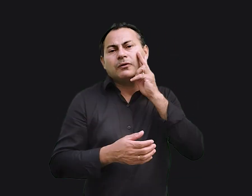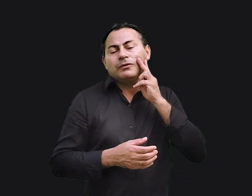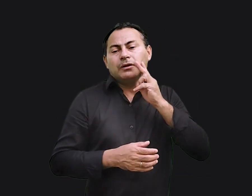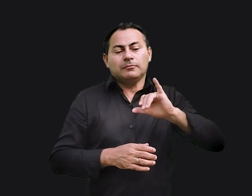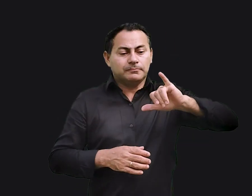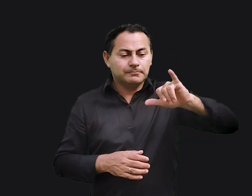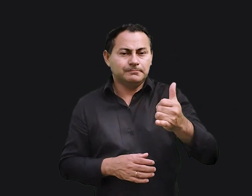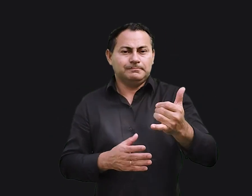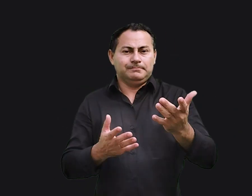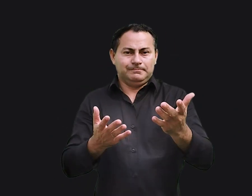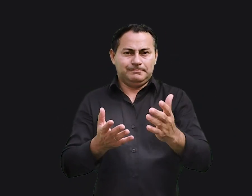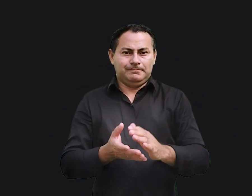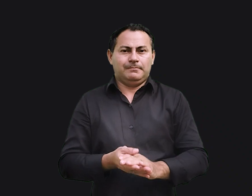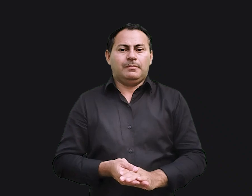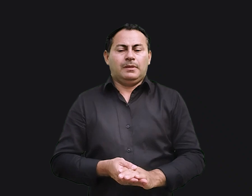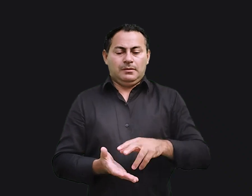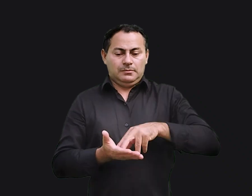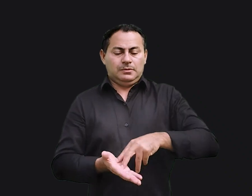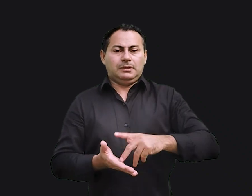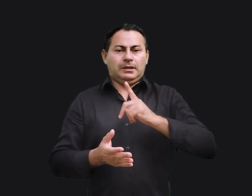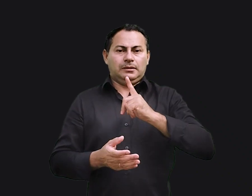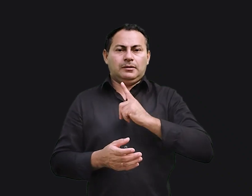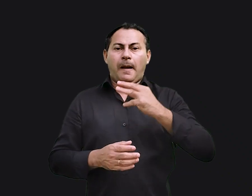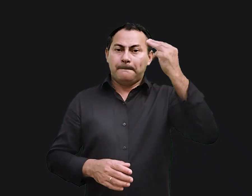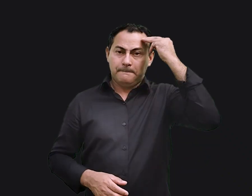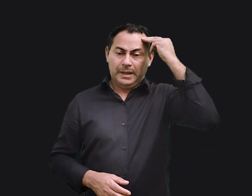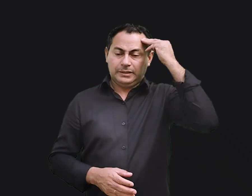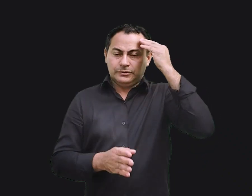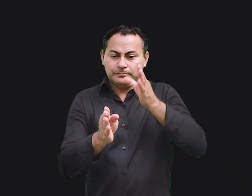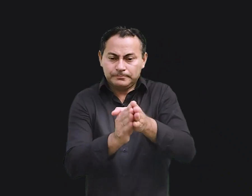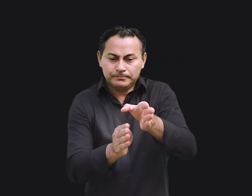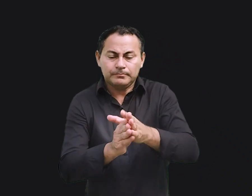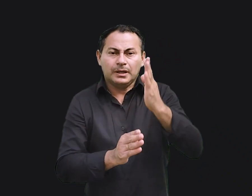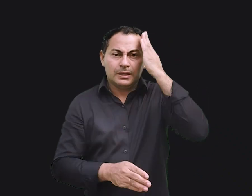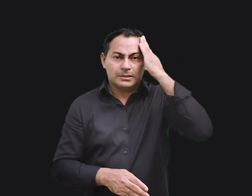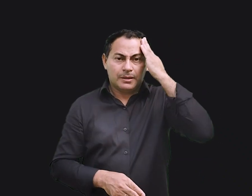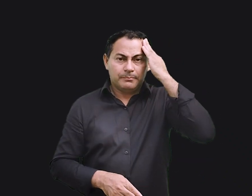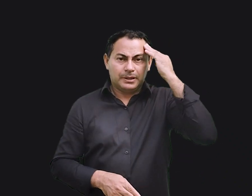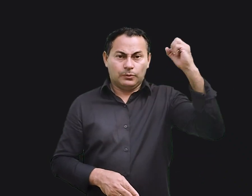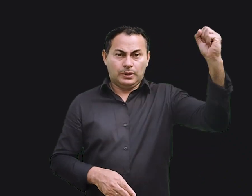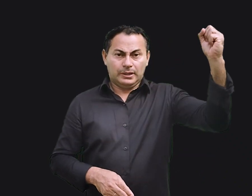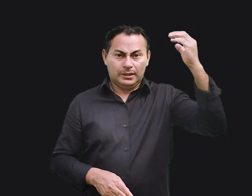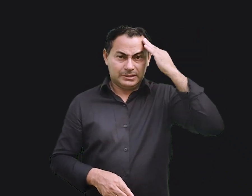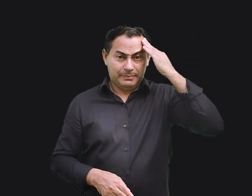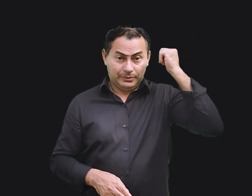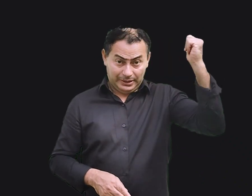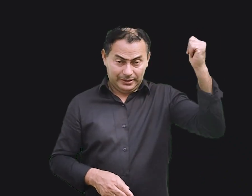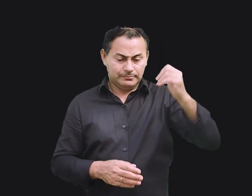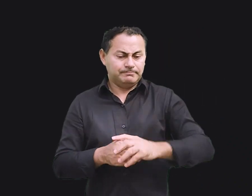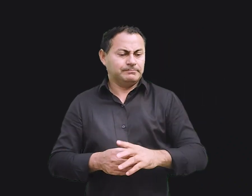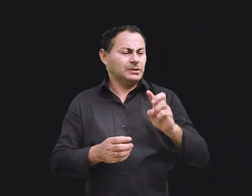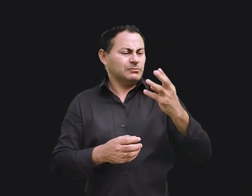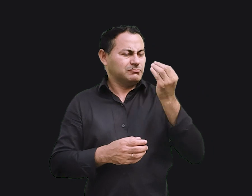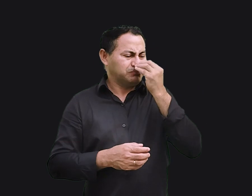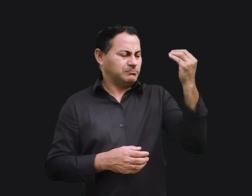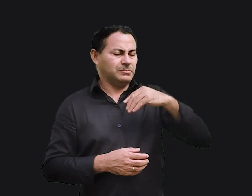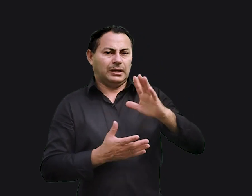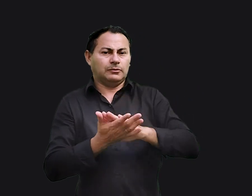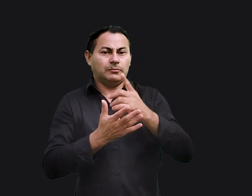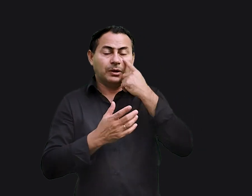à extravagância, mantendo, porém, a mente orientada pela sabedoria. Não me neguei nada com os meus olhos,